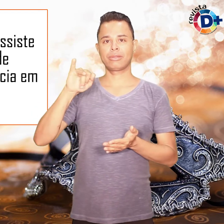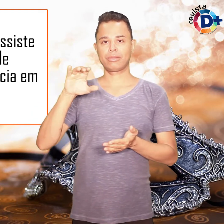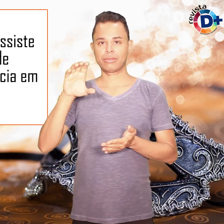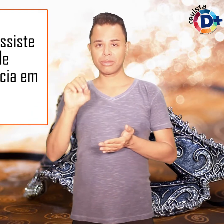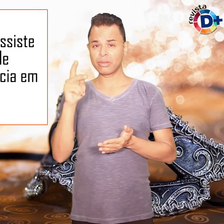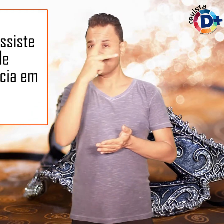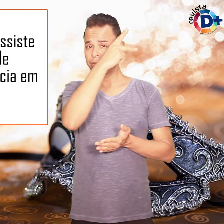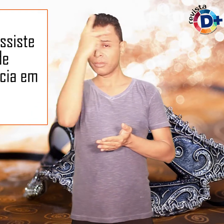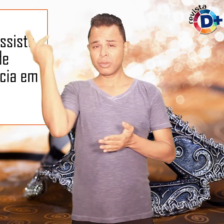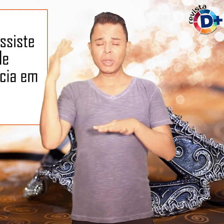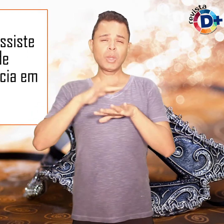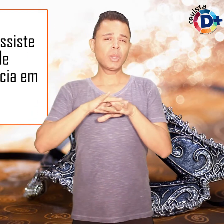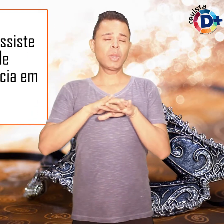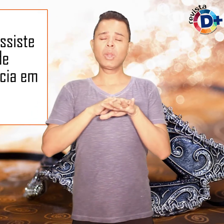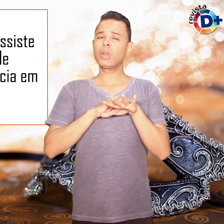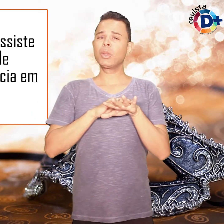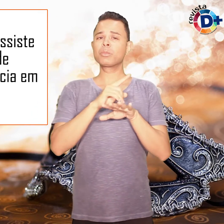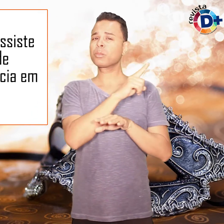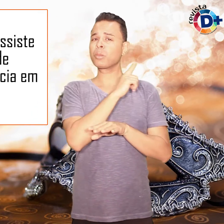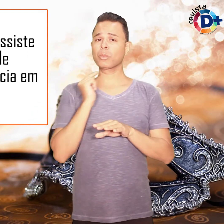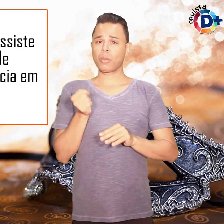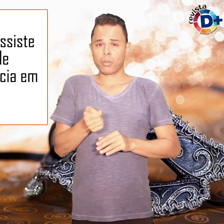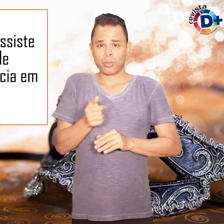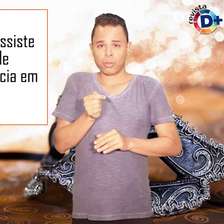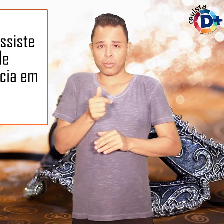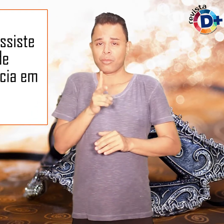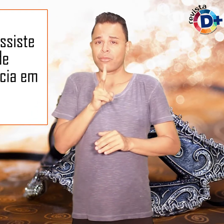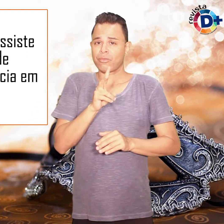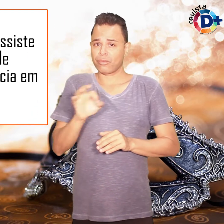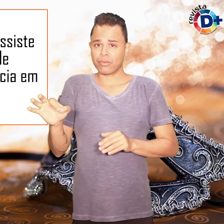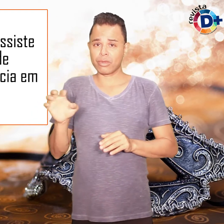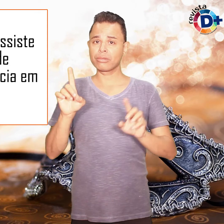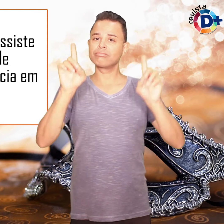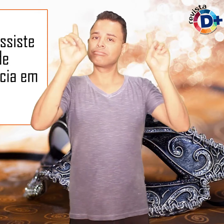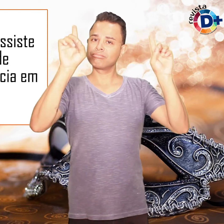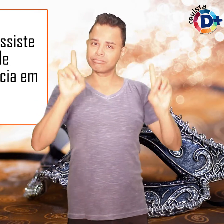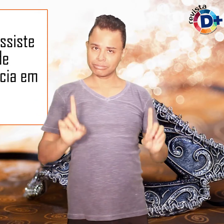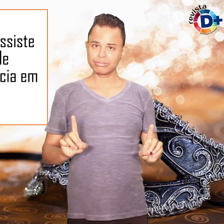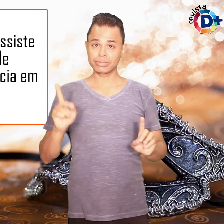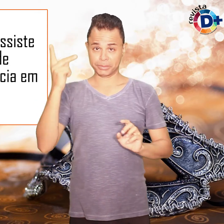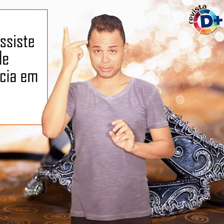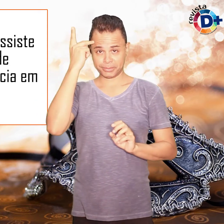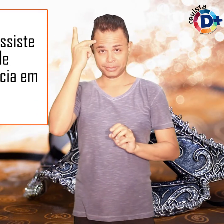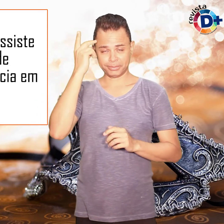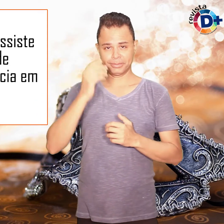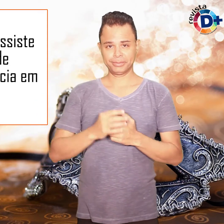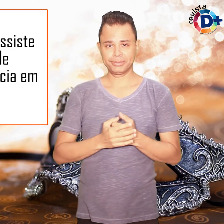assiste pessoas em estado de convalência e deficiência em São Paulo.